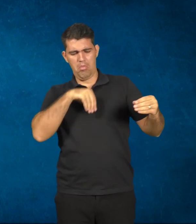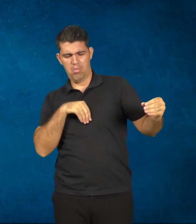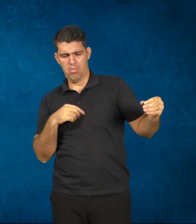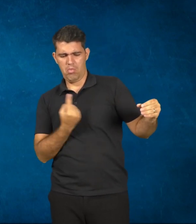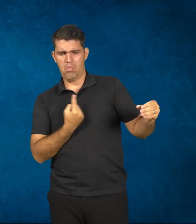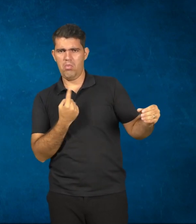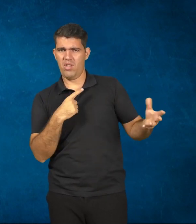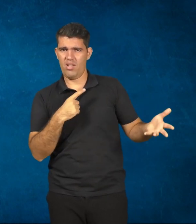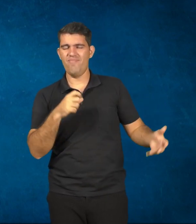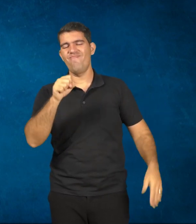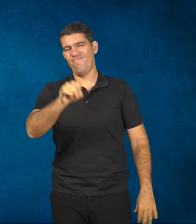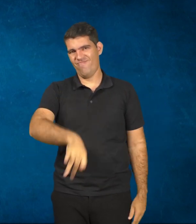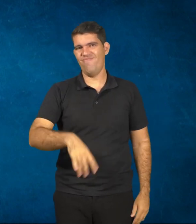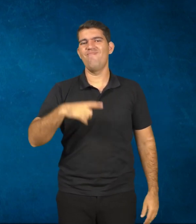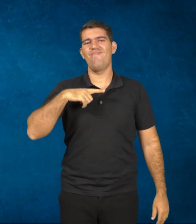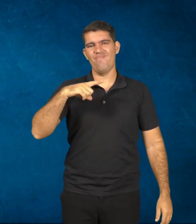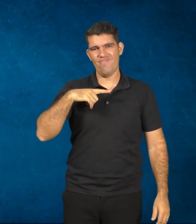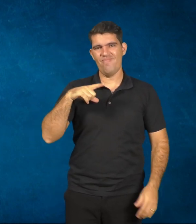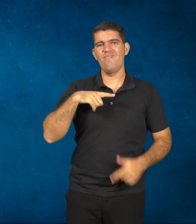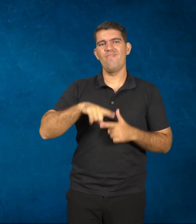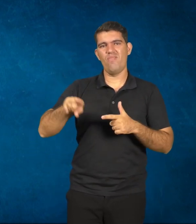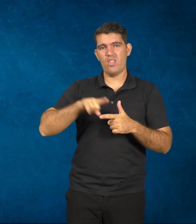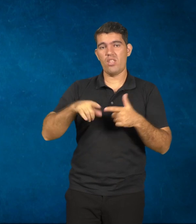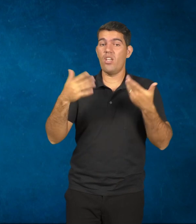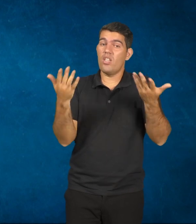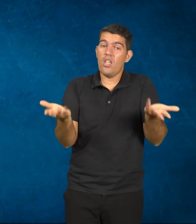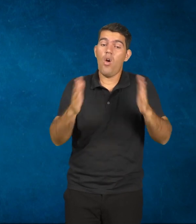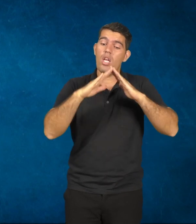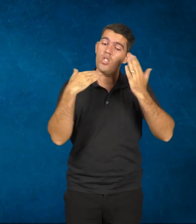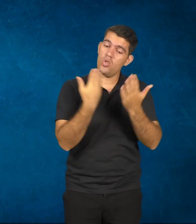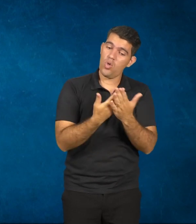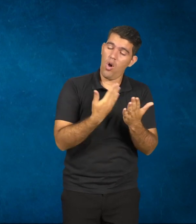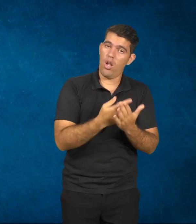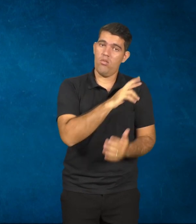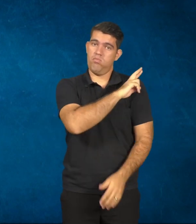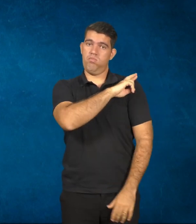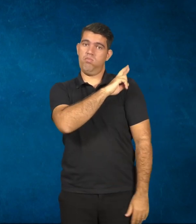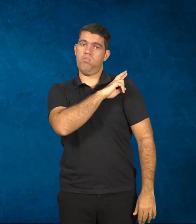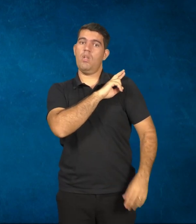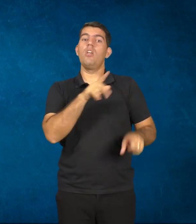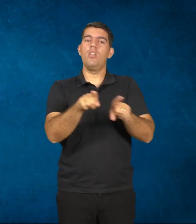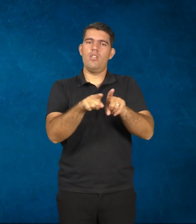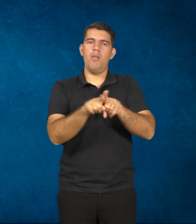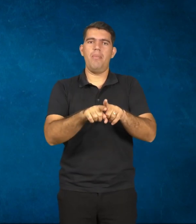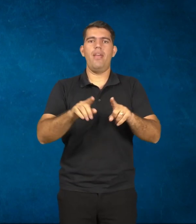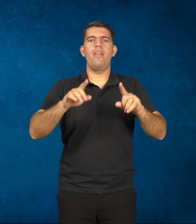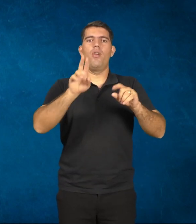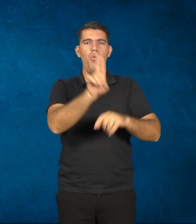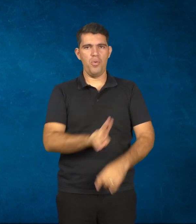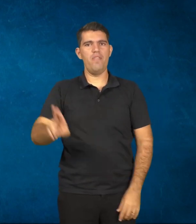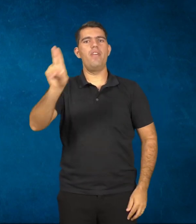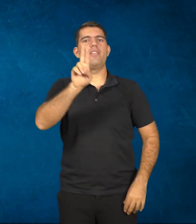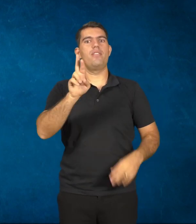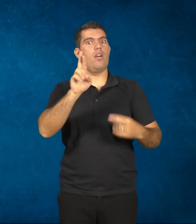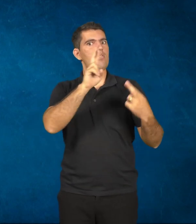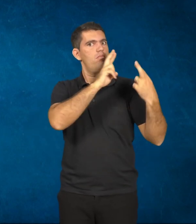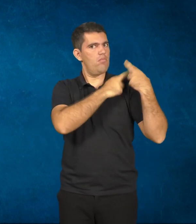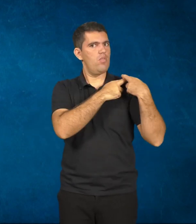dúvida, e aí cabe à escola, à universidade, enfim, propiciar as possibilidades para que